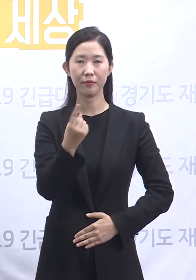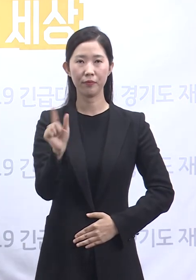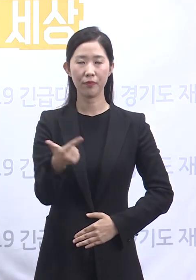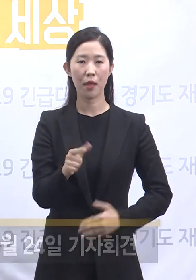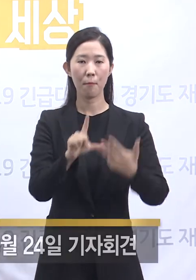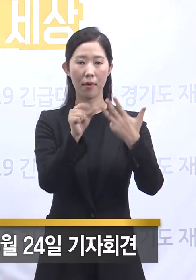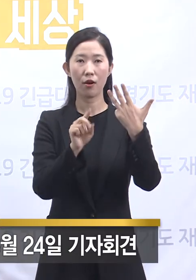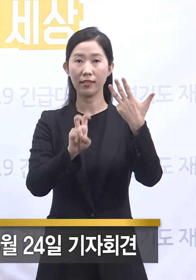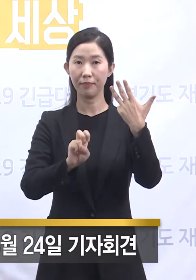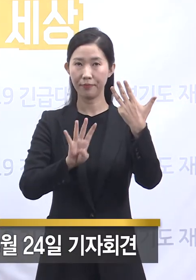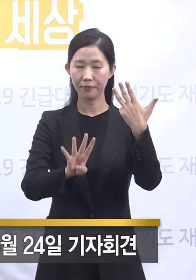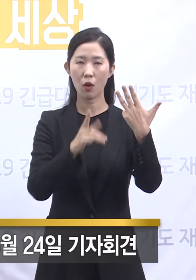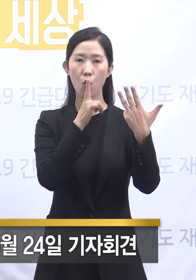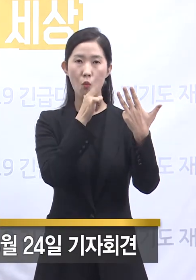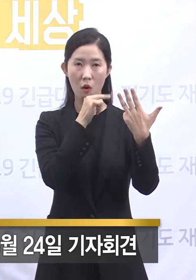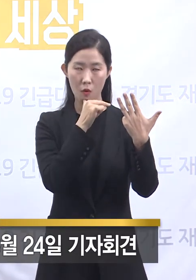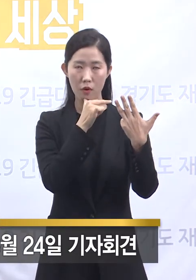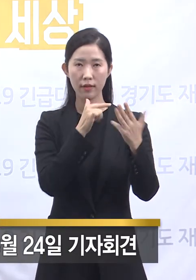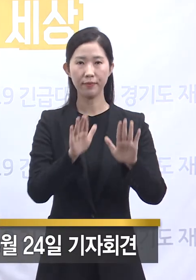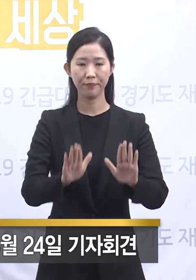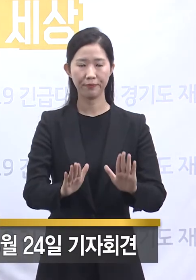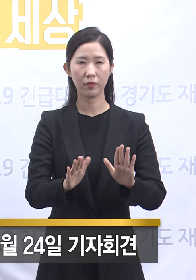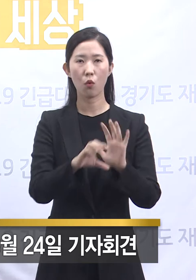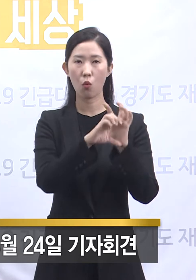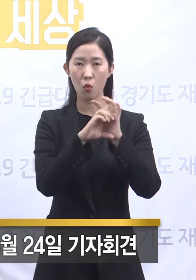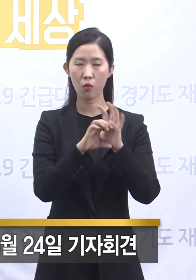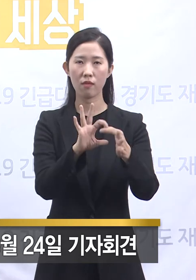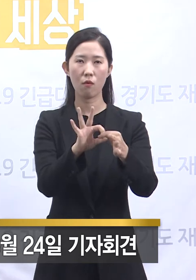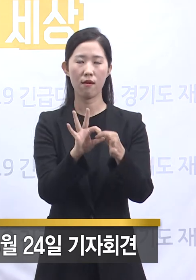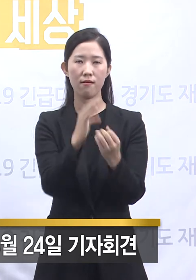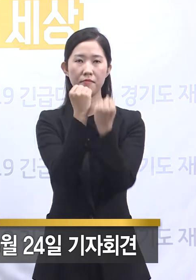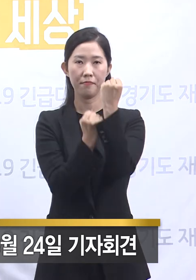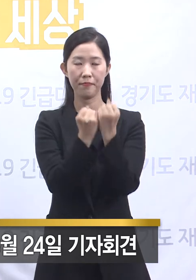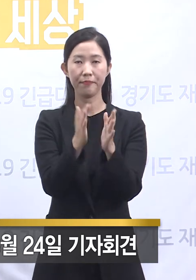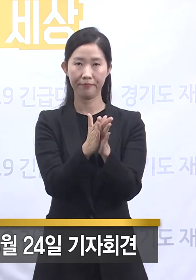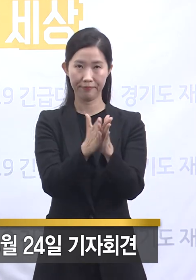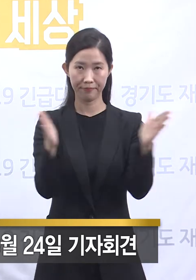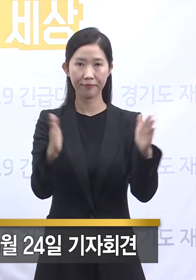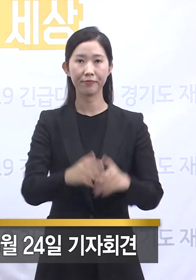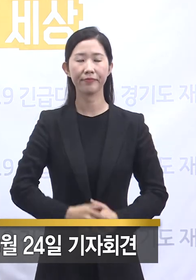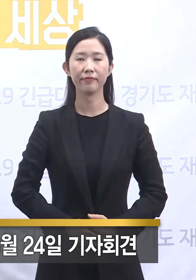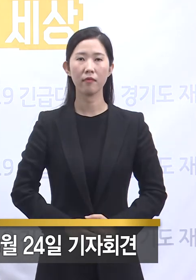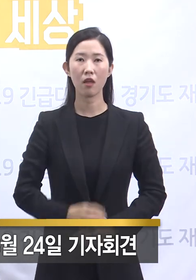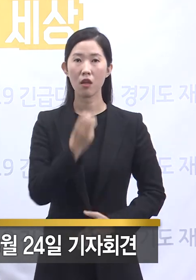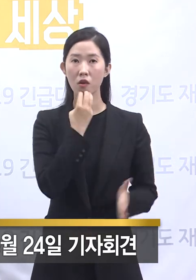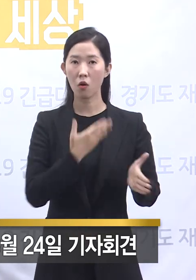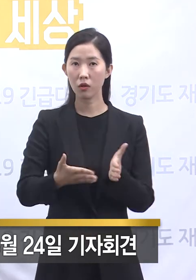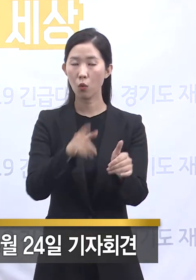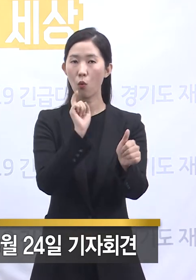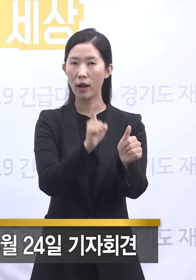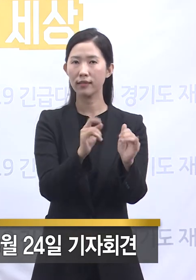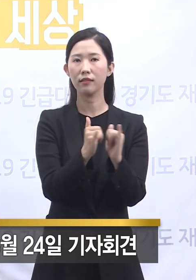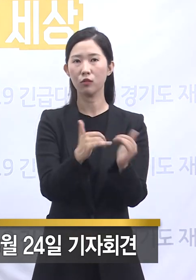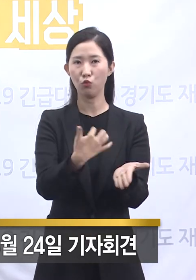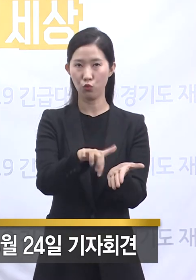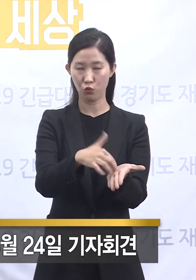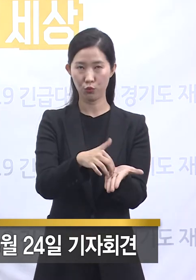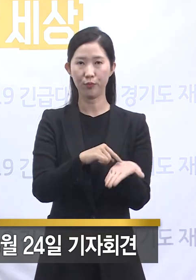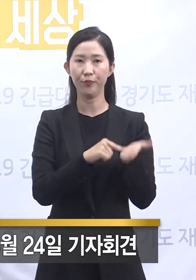경기도 코로나19 대응 관련 정례 브리핑을 시작하겠습니다. 경기도 확진자 발생 현황입니다.